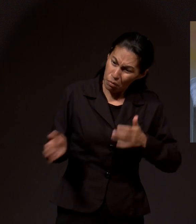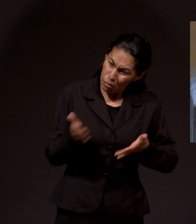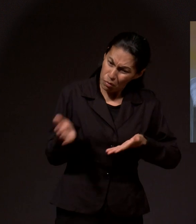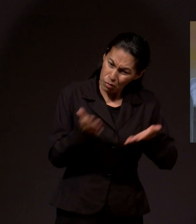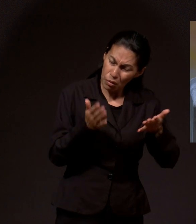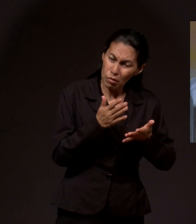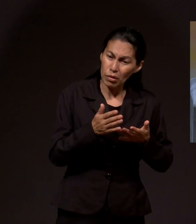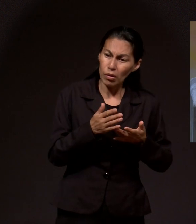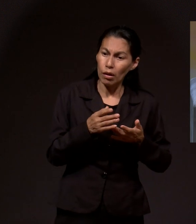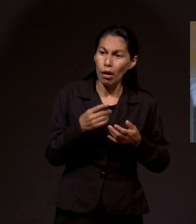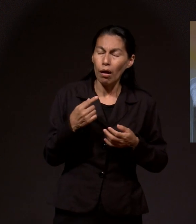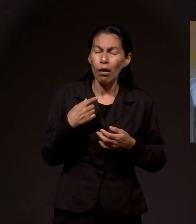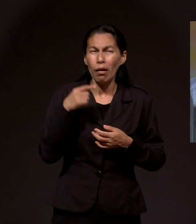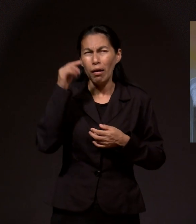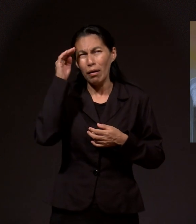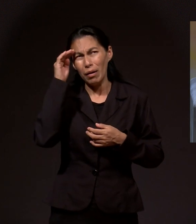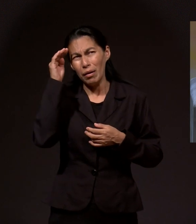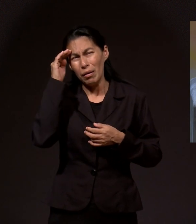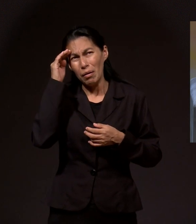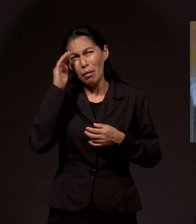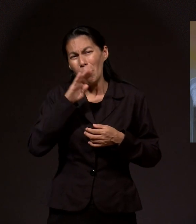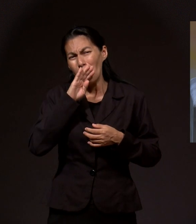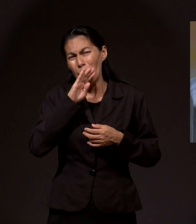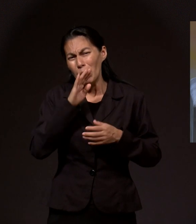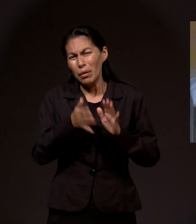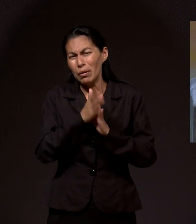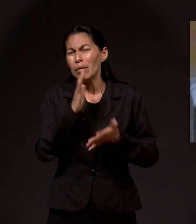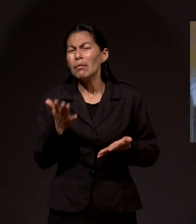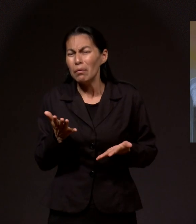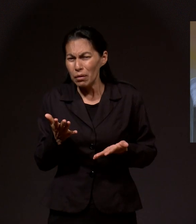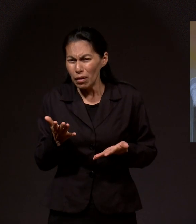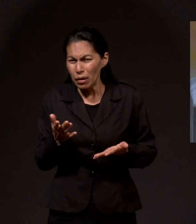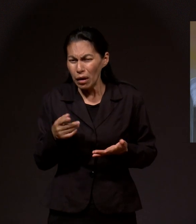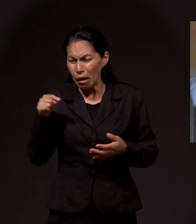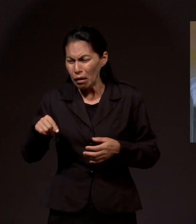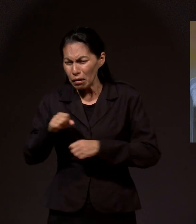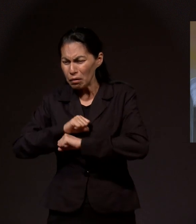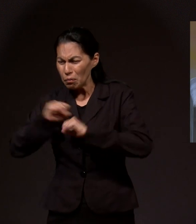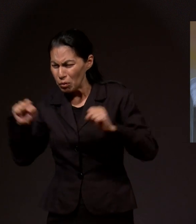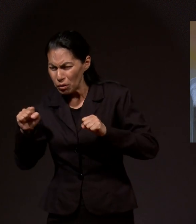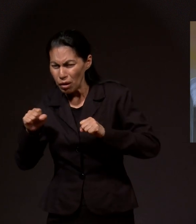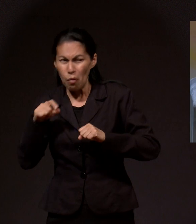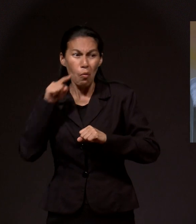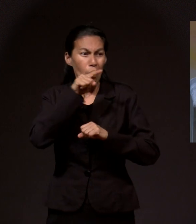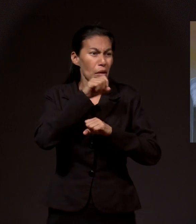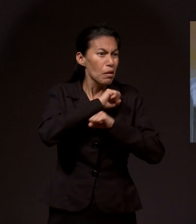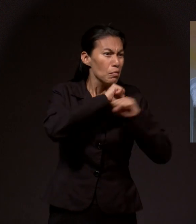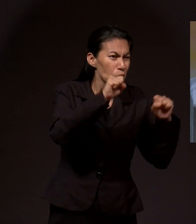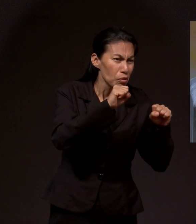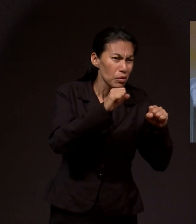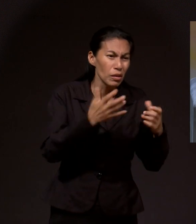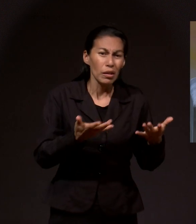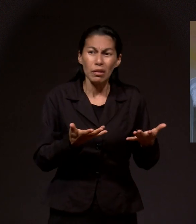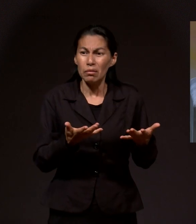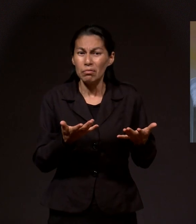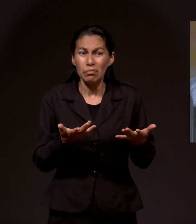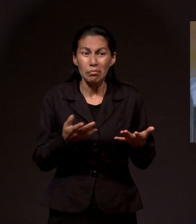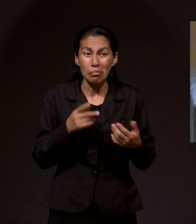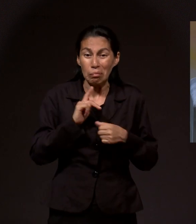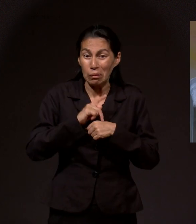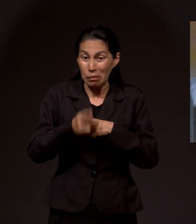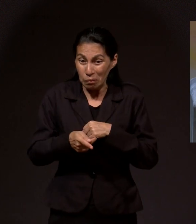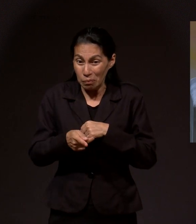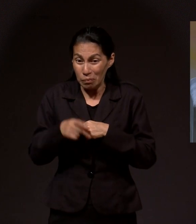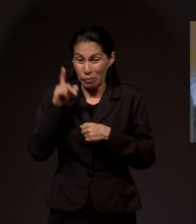bueno, no nos fuimos bien porque mamá no está, pero si va a explotar aquí o va a explotar allá, o sea, todo lo que podamos avanzar, estamos